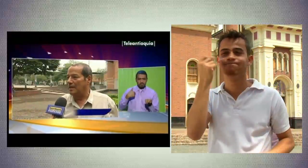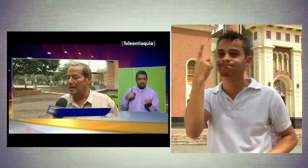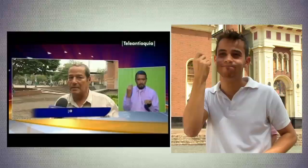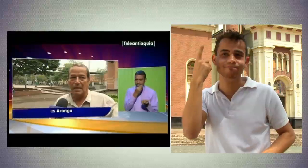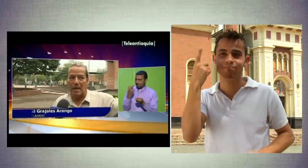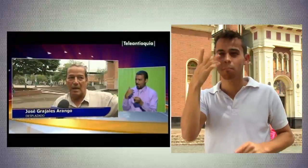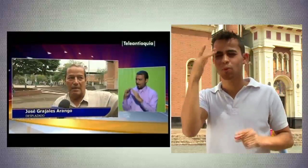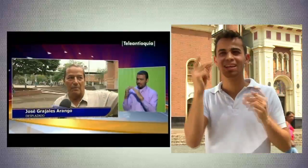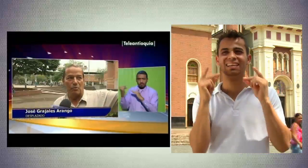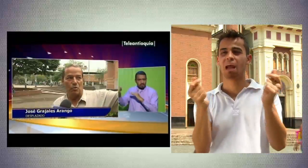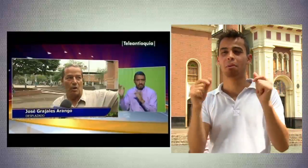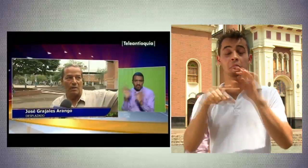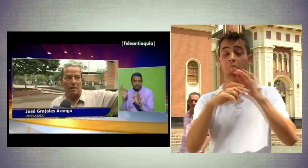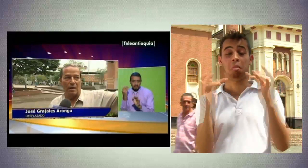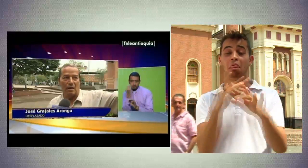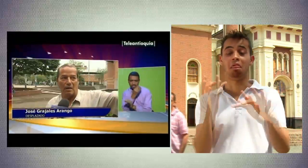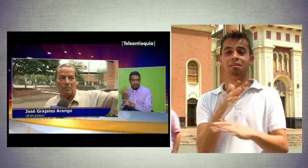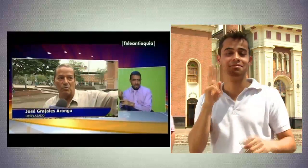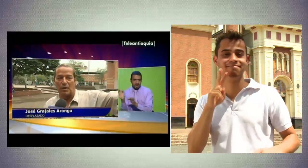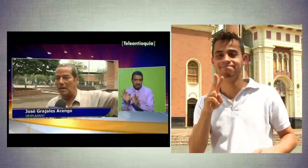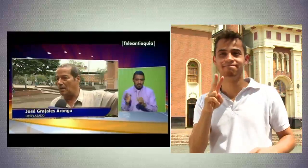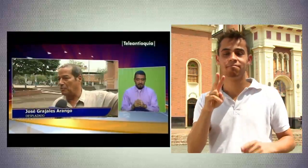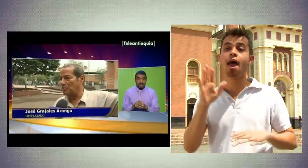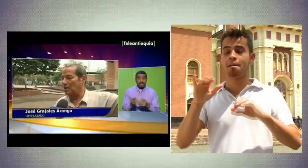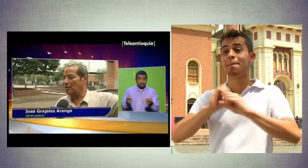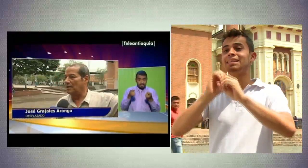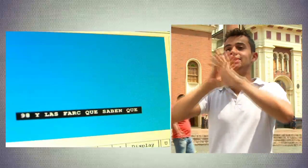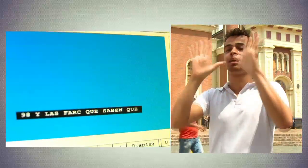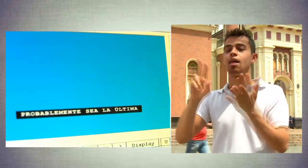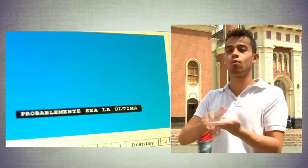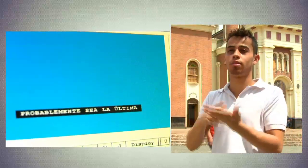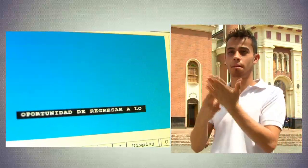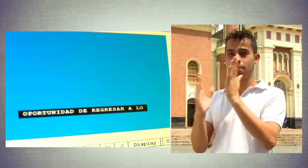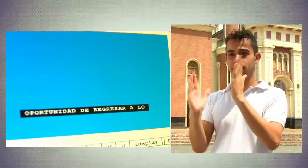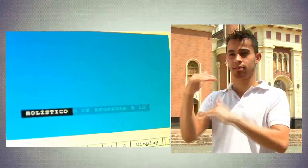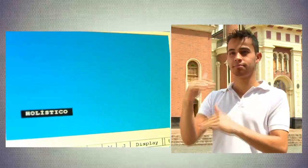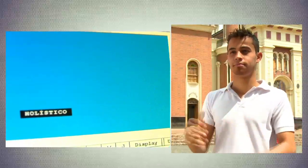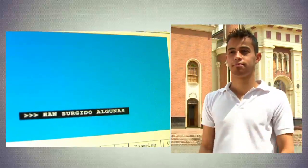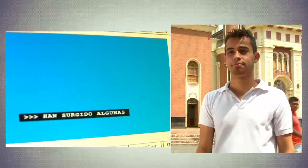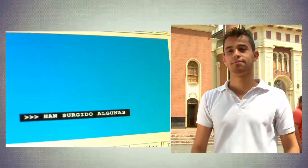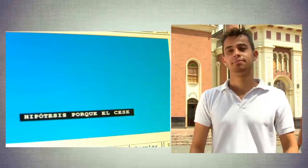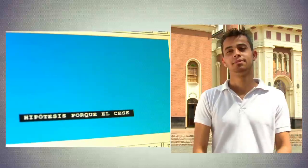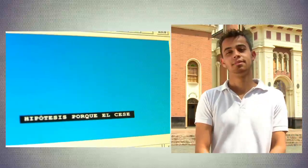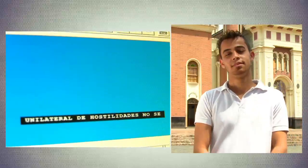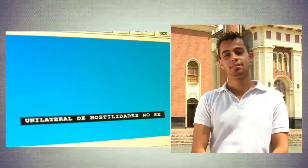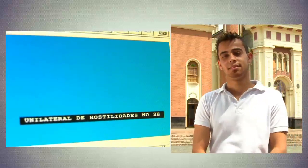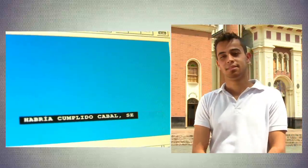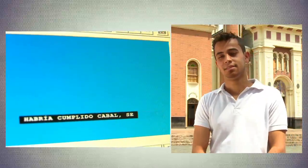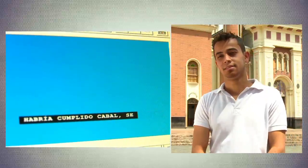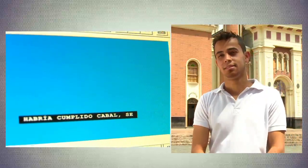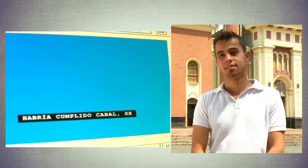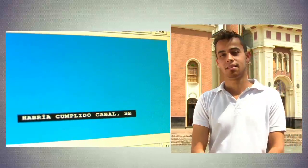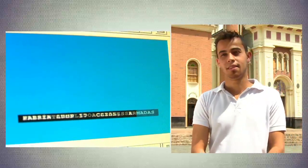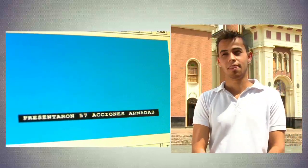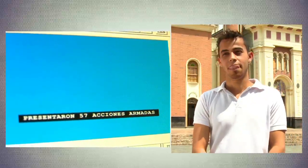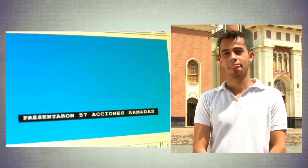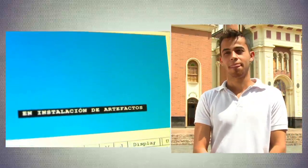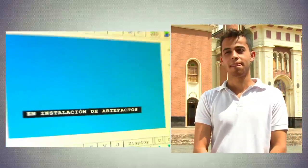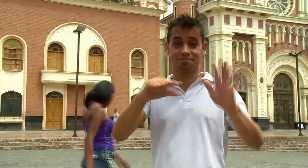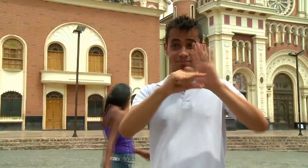el club's caption es muy difícil para los sordos entenderlo por la rapidez con la que se escribe, pero es mucho más fácil, más práctico la interpretación. El